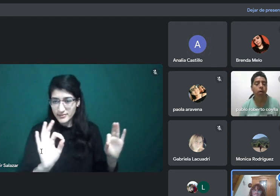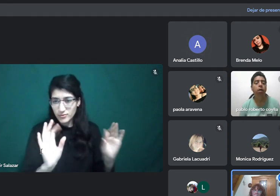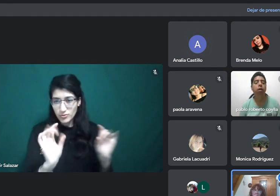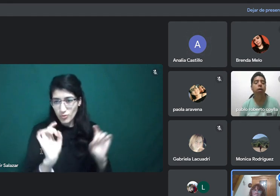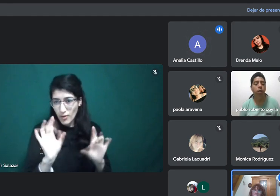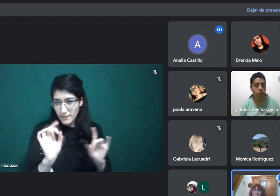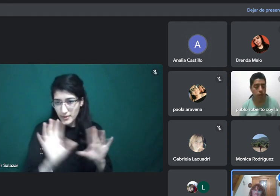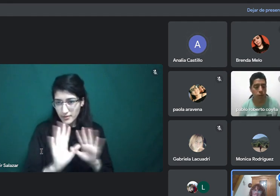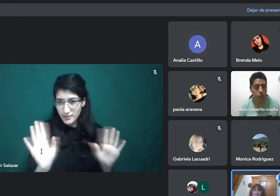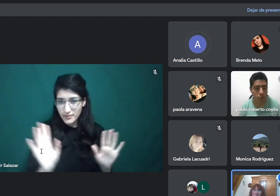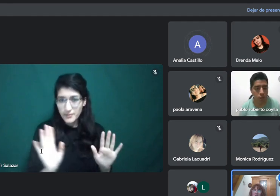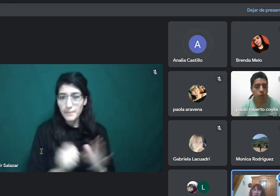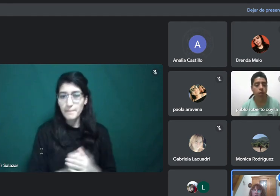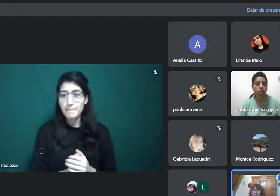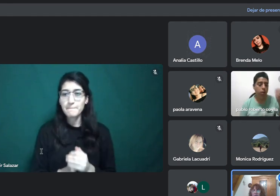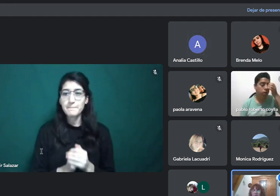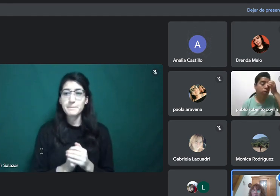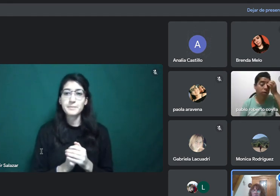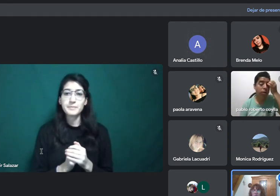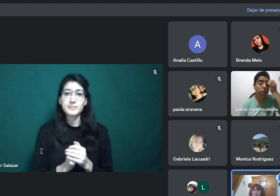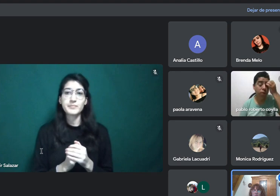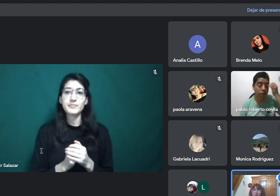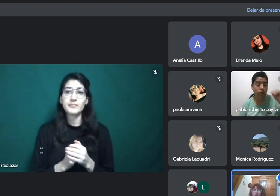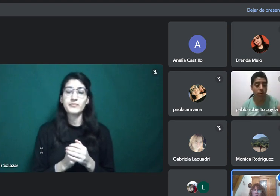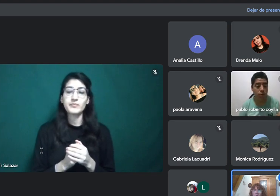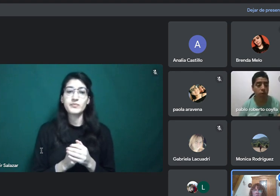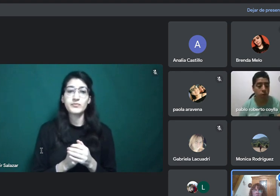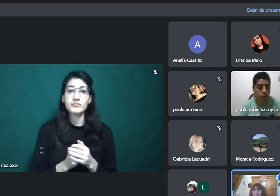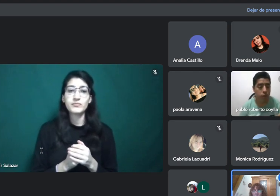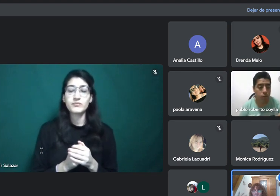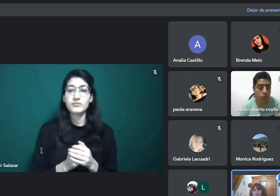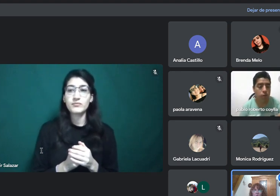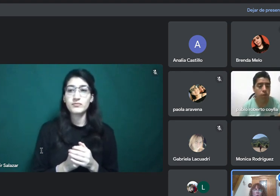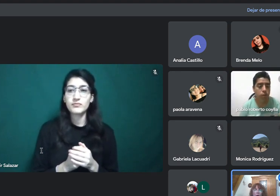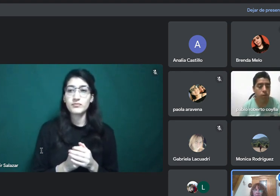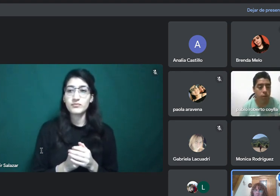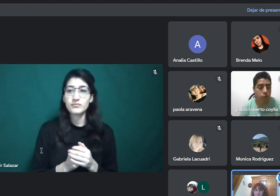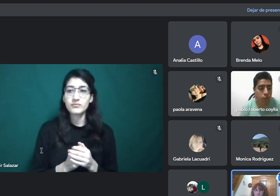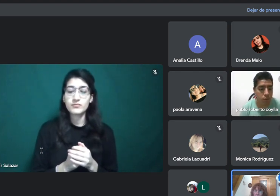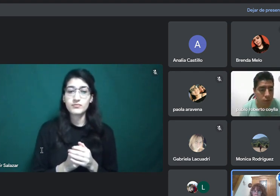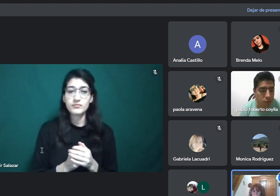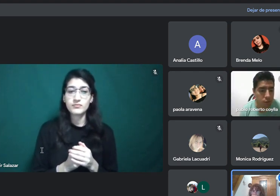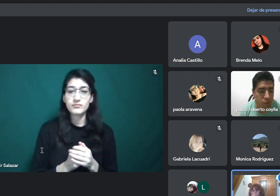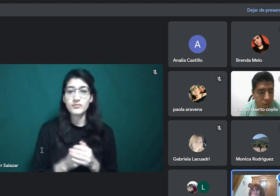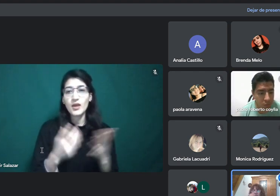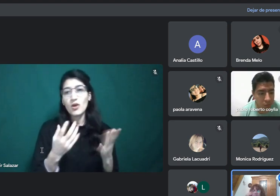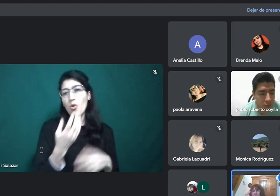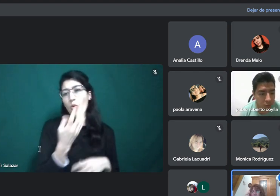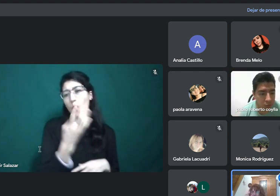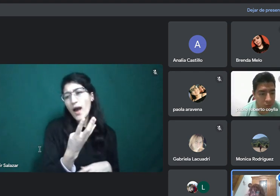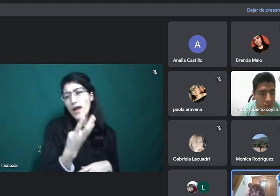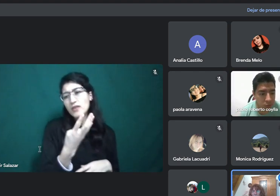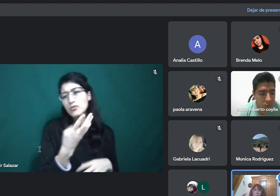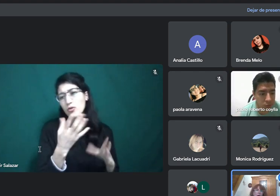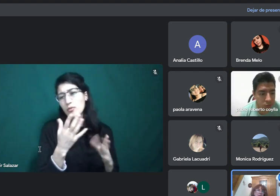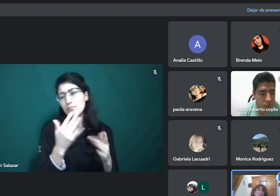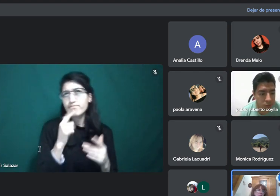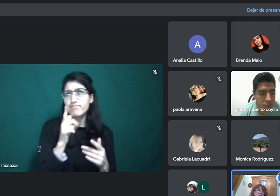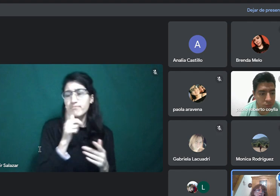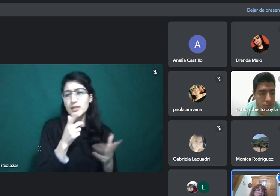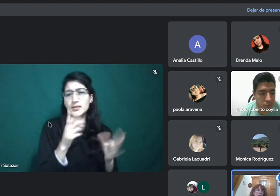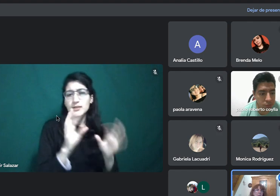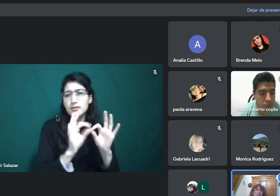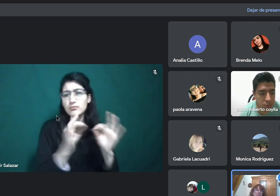no, no, no, son cuatro, creo, me parece. Serían cuatro,